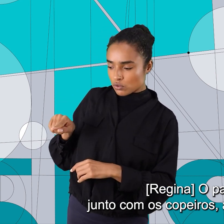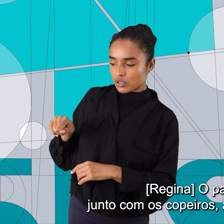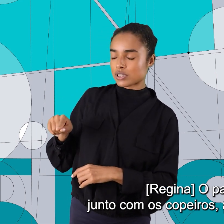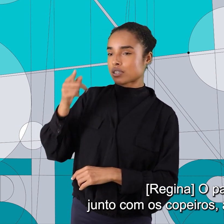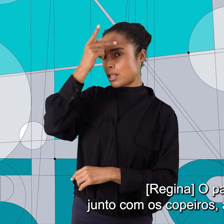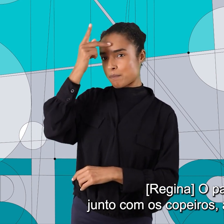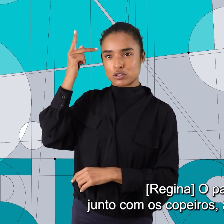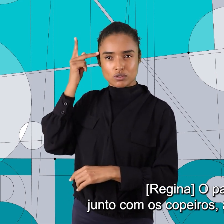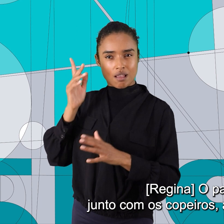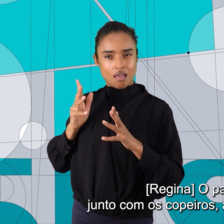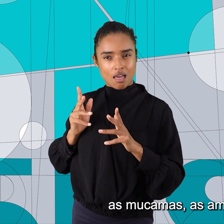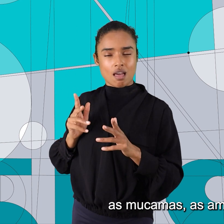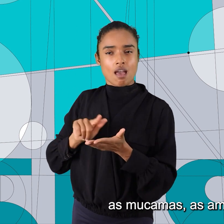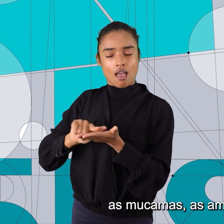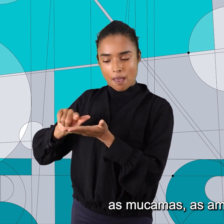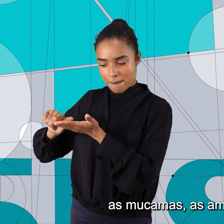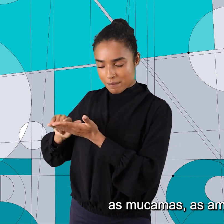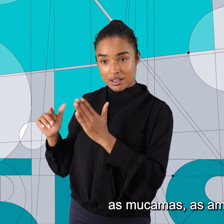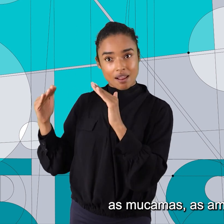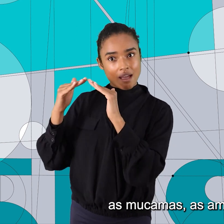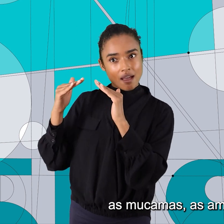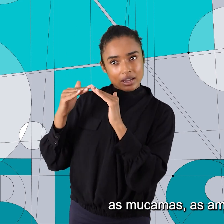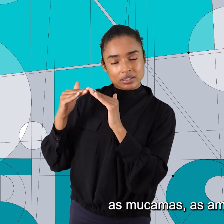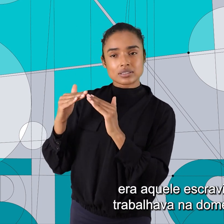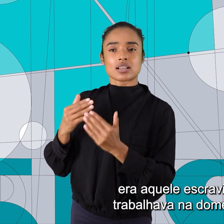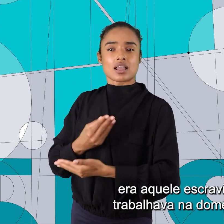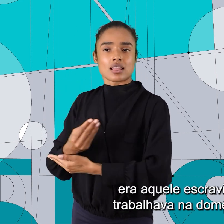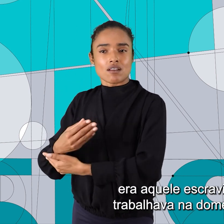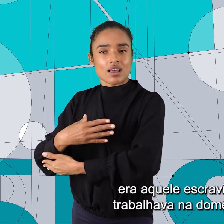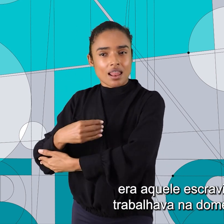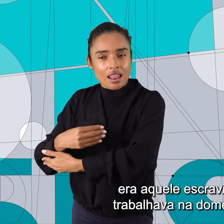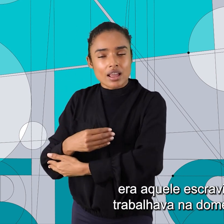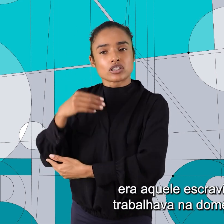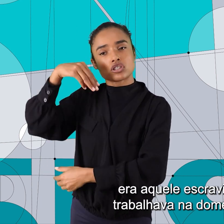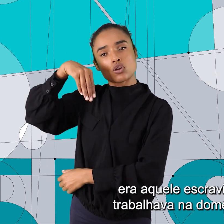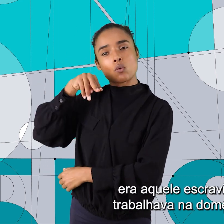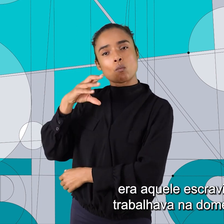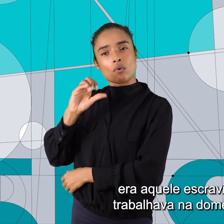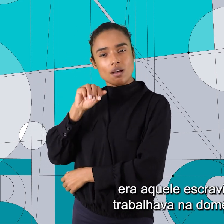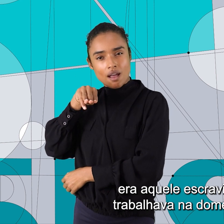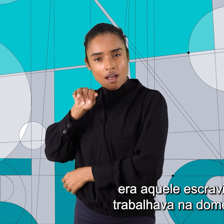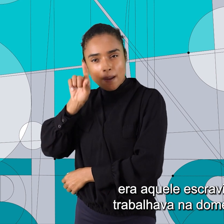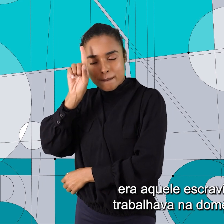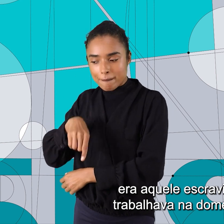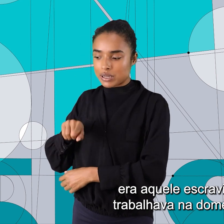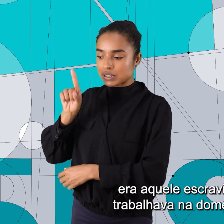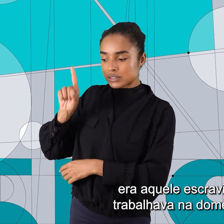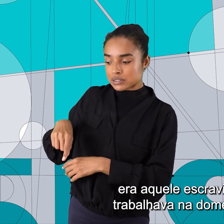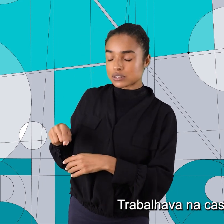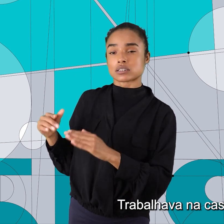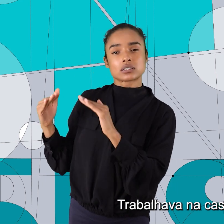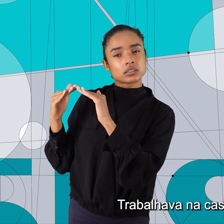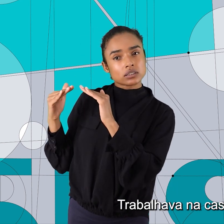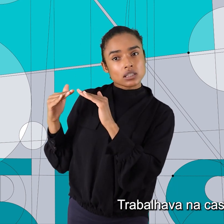copeiros, as cozinheiras, as mucamas, as amas de leite, era aquele escravizado que trabalhava na domesticidade,